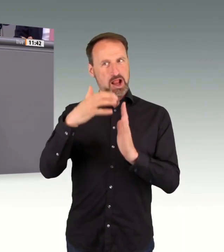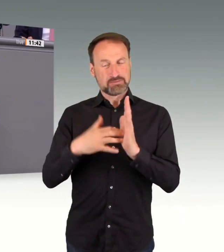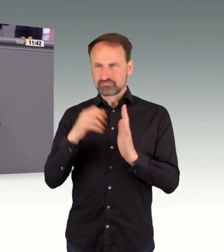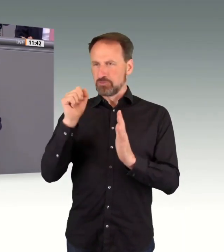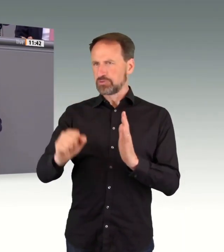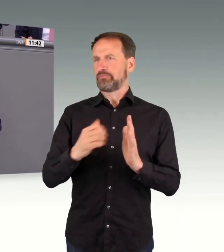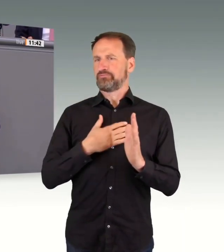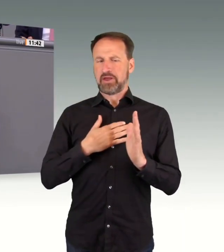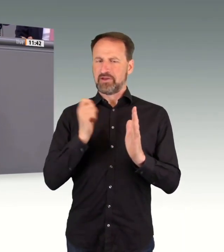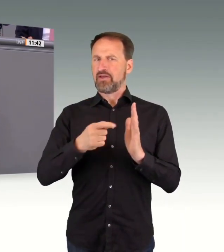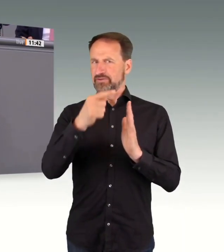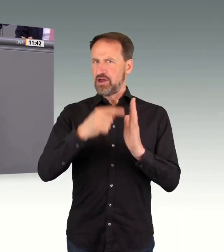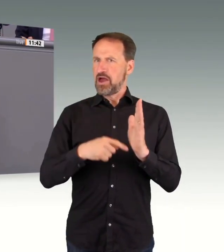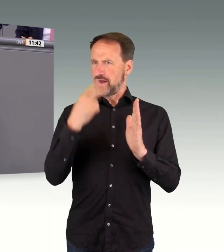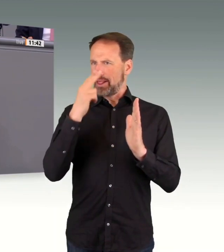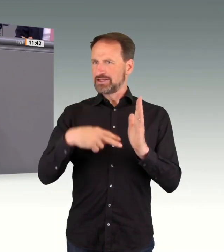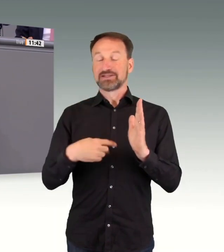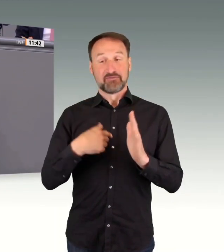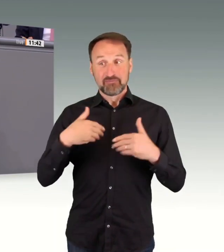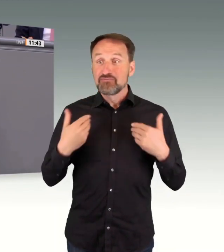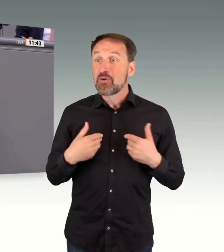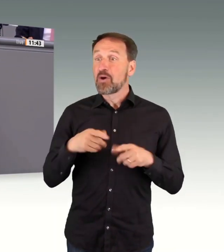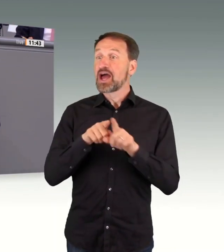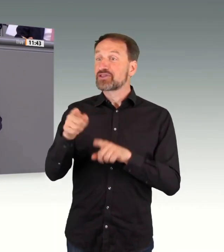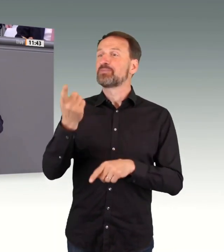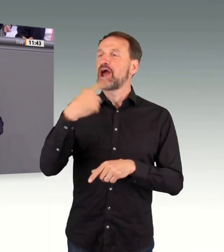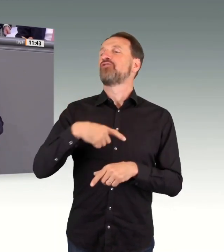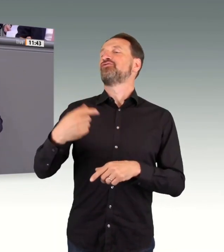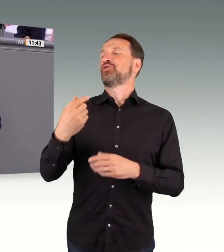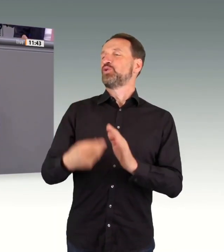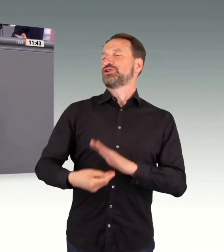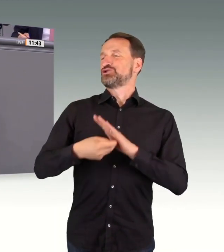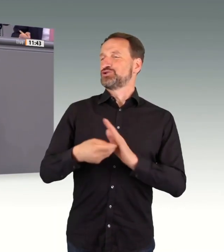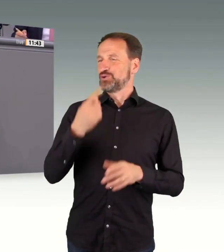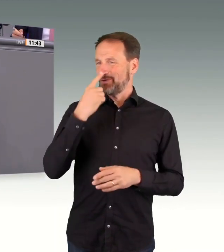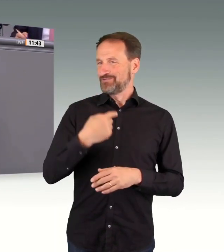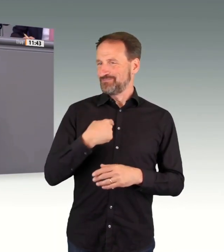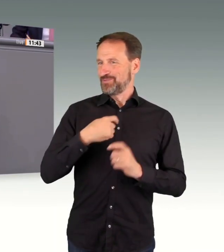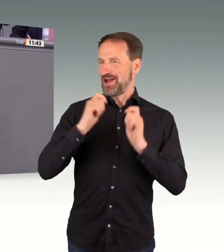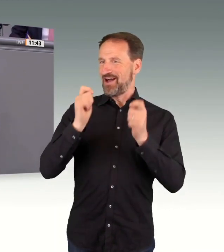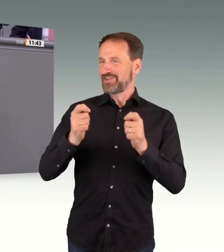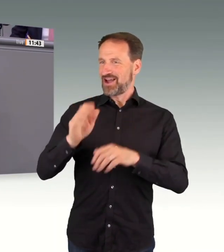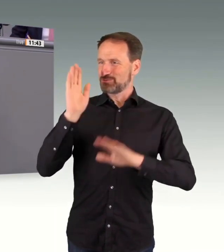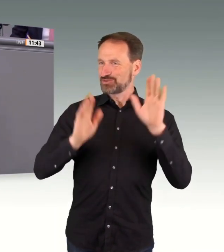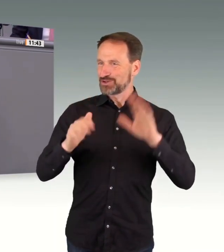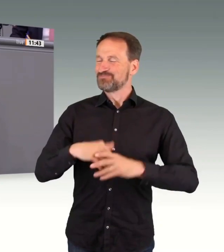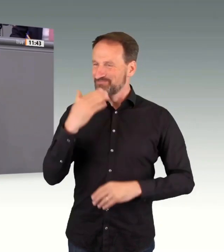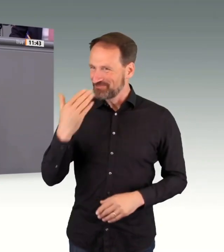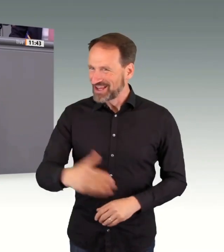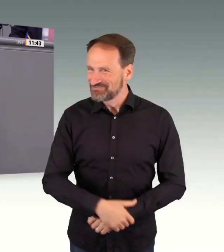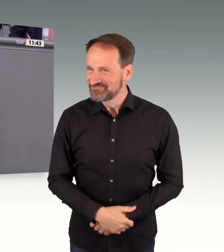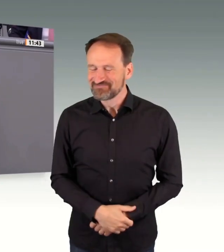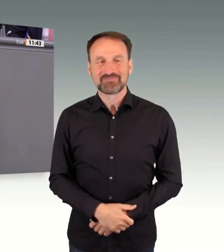die Unterstützung der FDP bei unserem Antrag. Herzlichen Dank dafür. Und dem Kollegen